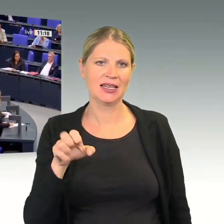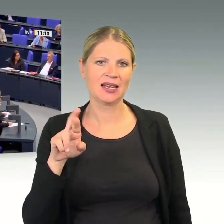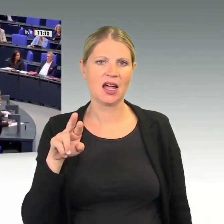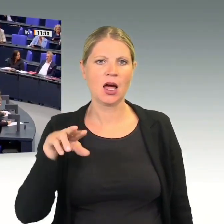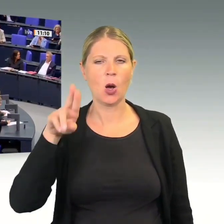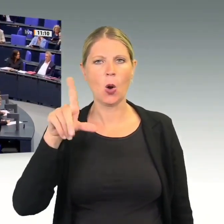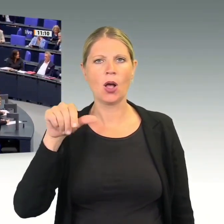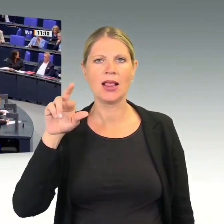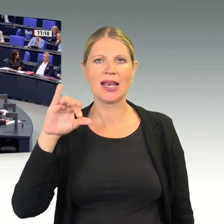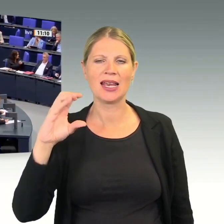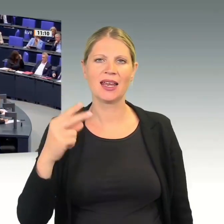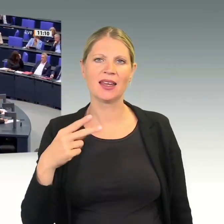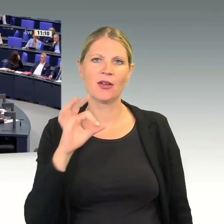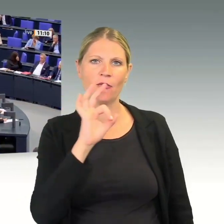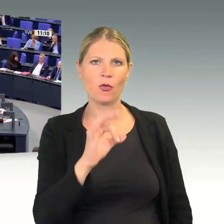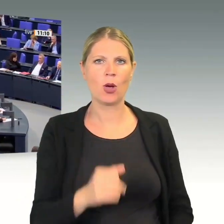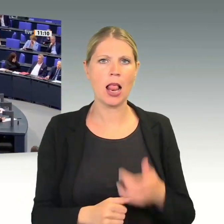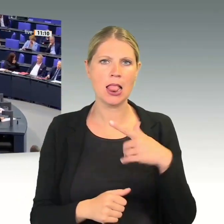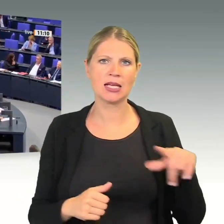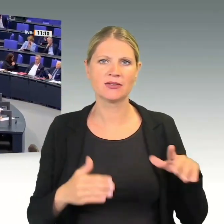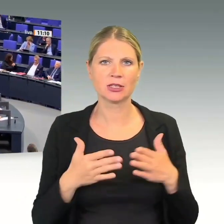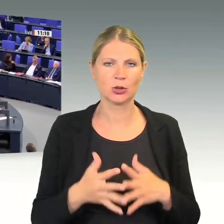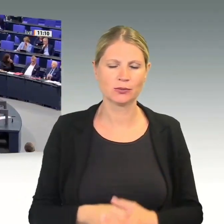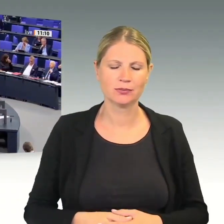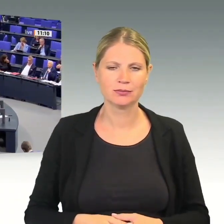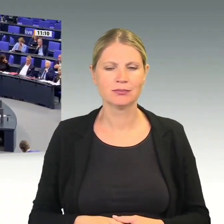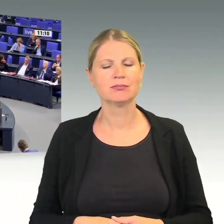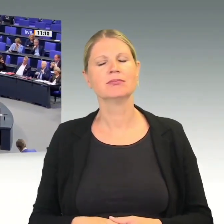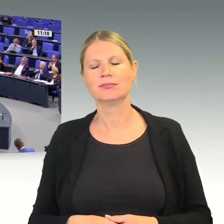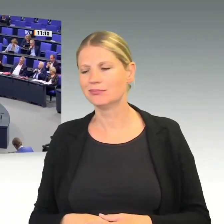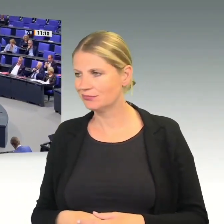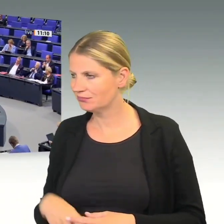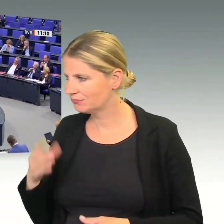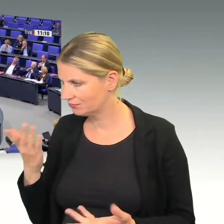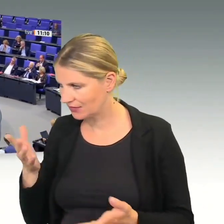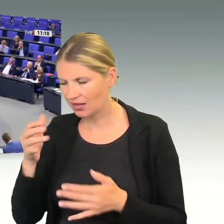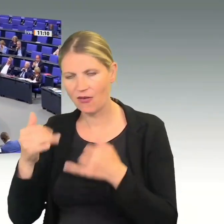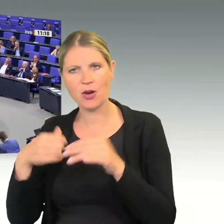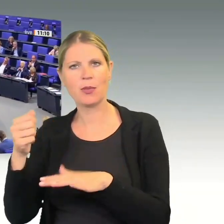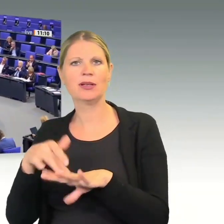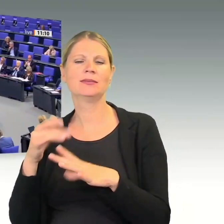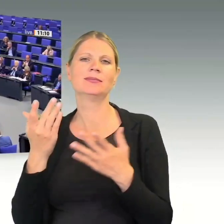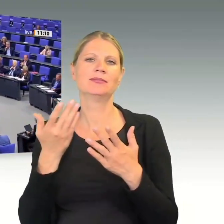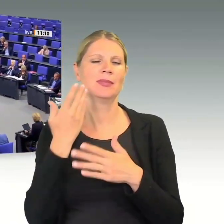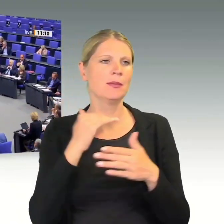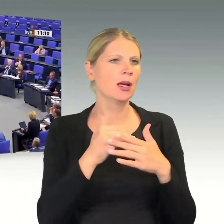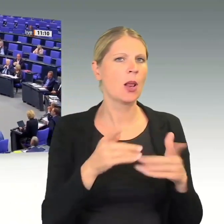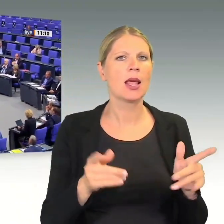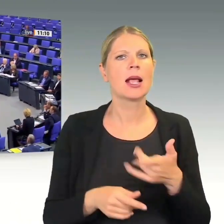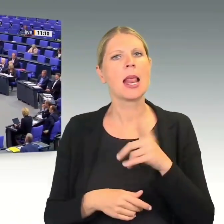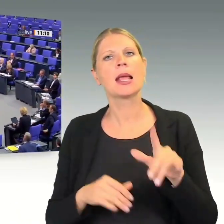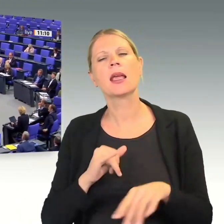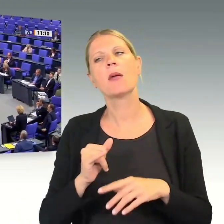Frau Präsidentin! Liebe Kolleginnen und Kollegen! Die Linke streitet immer für fairen Handel, weniger um